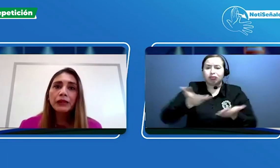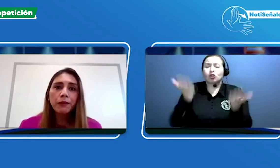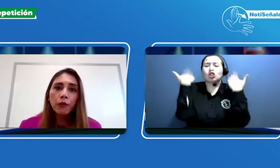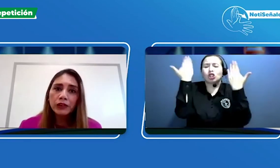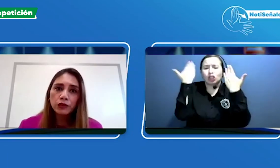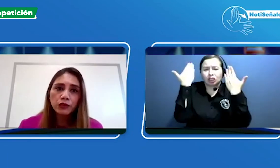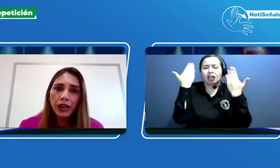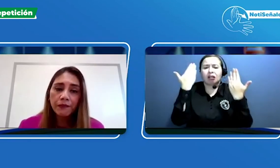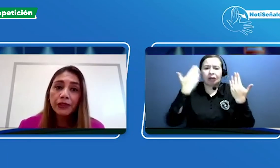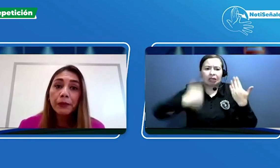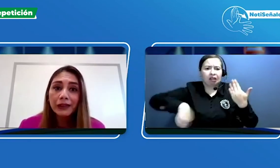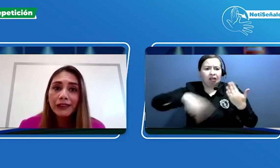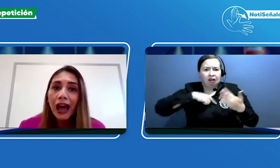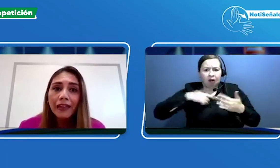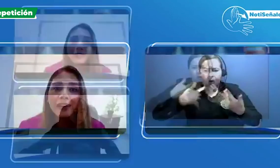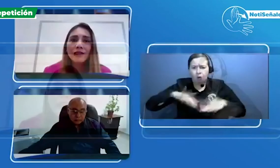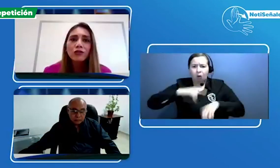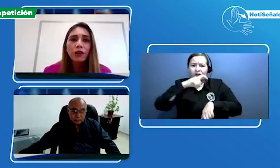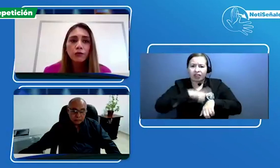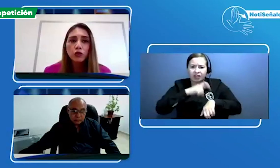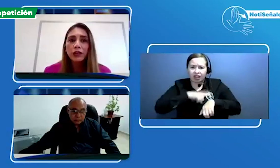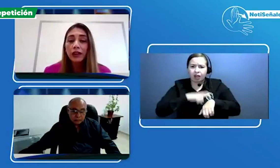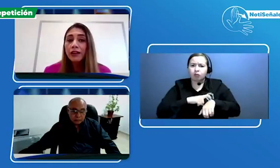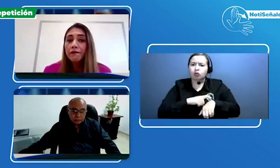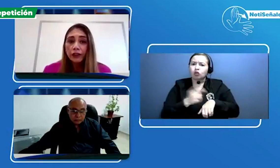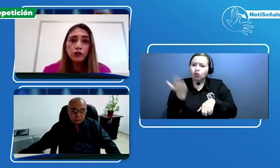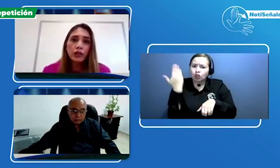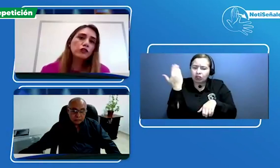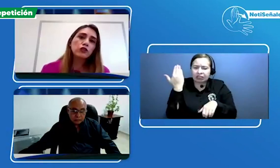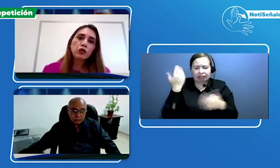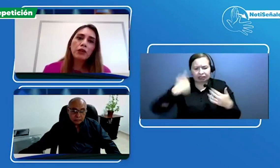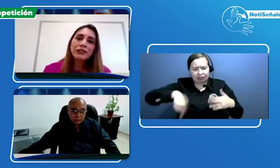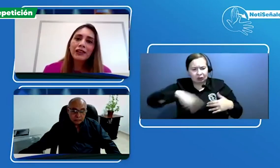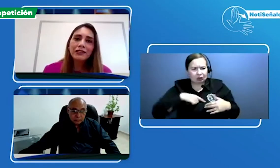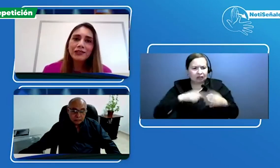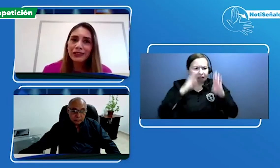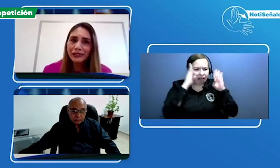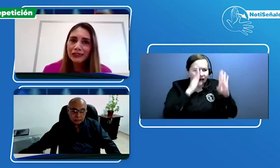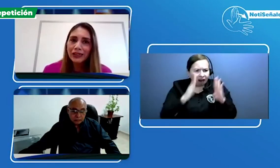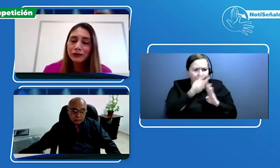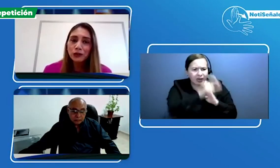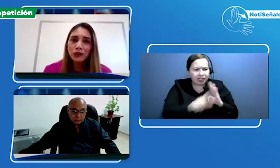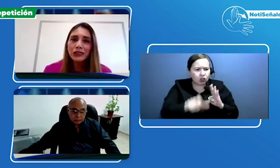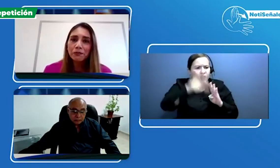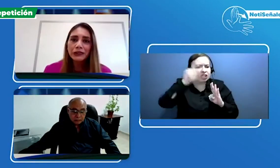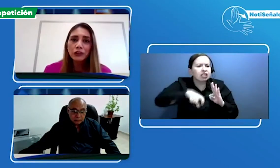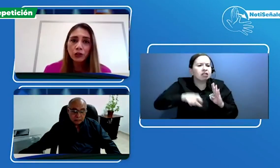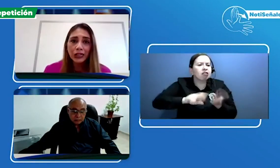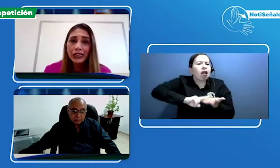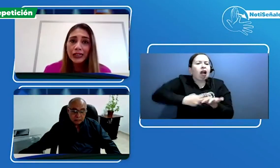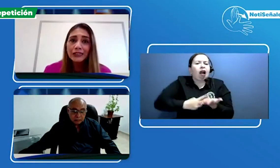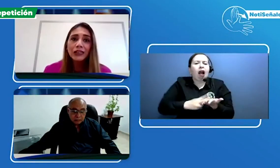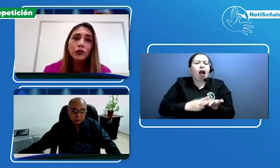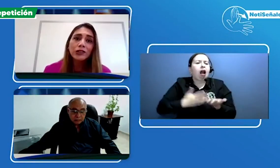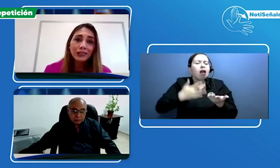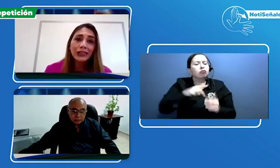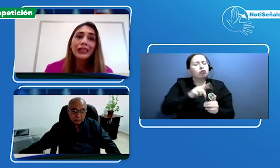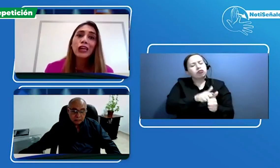momentos de de verdad en que nos damos cuenta que ustedes no solamente necesitan del servicio de interpretación en línea, sino necesitan de